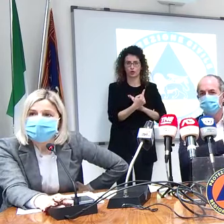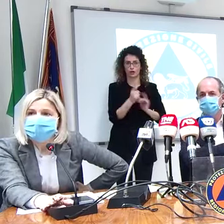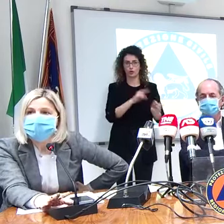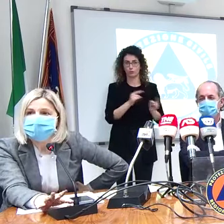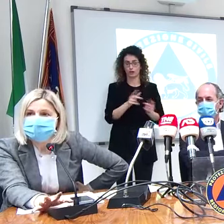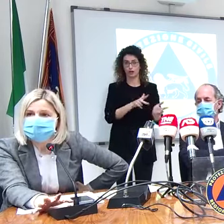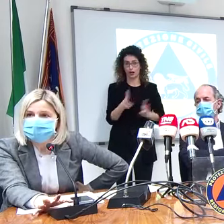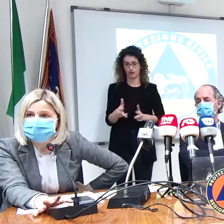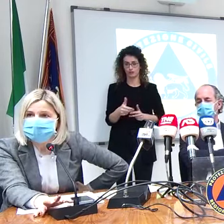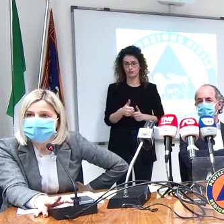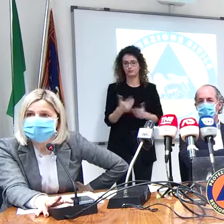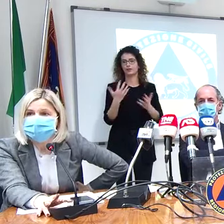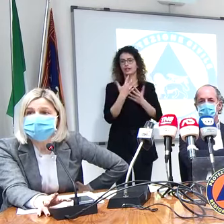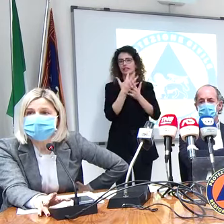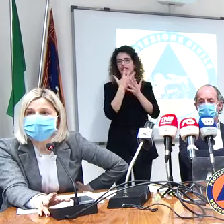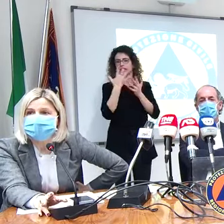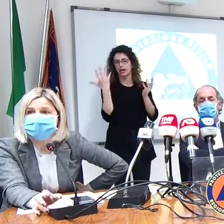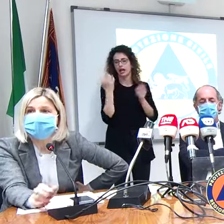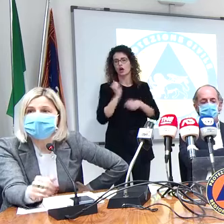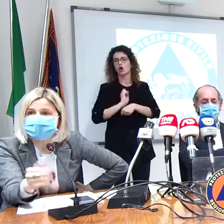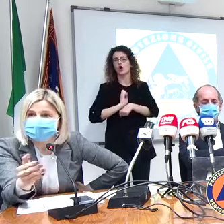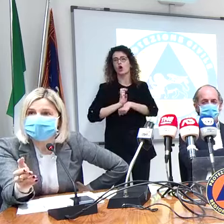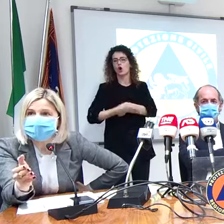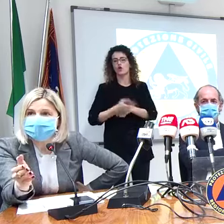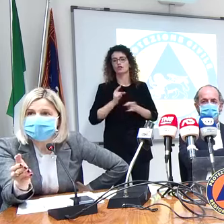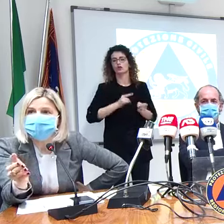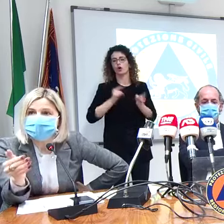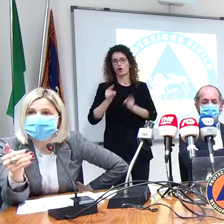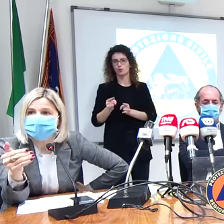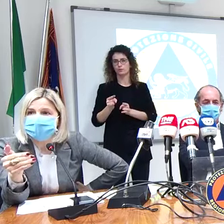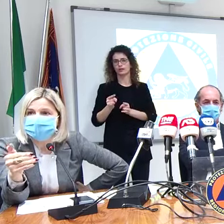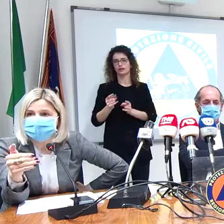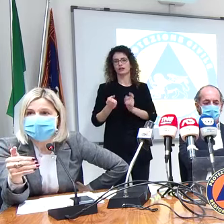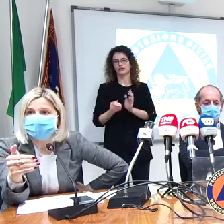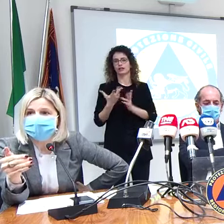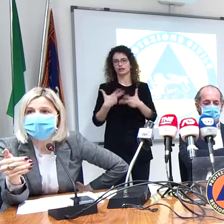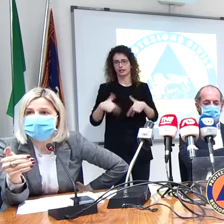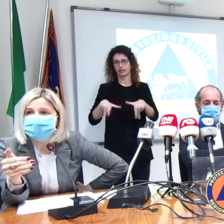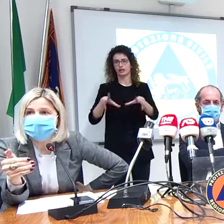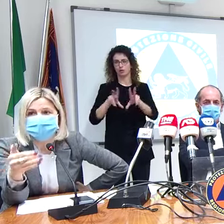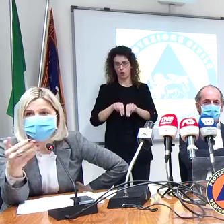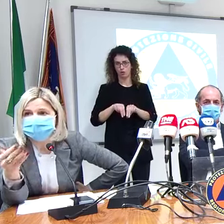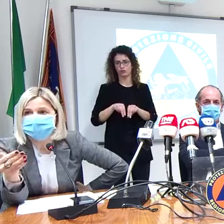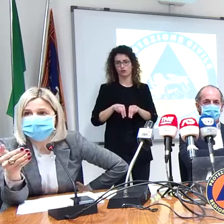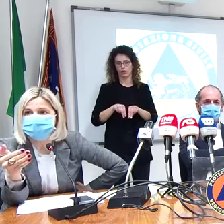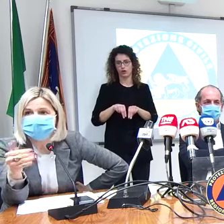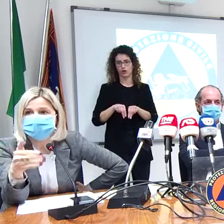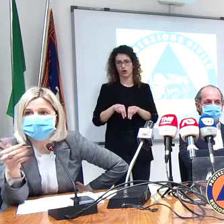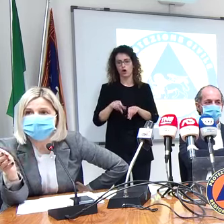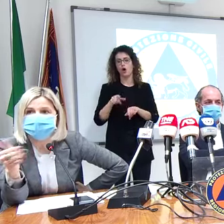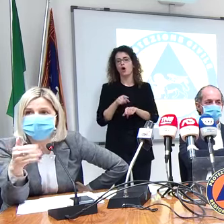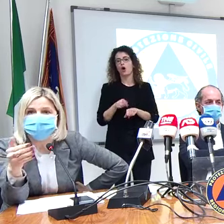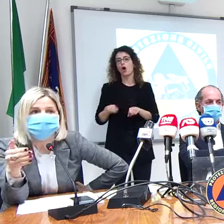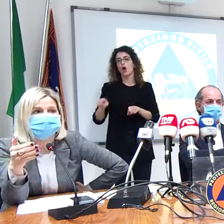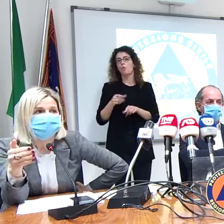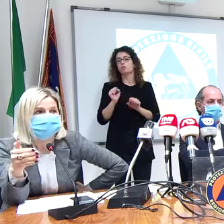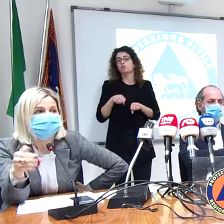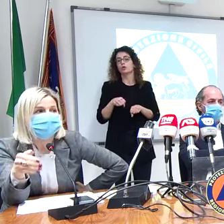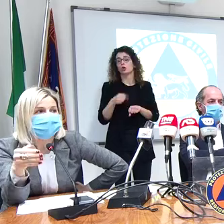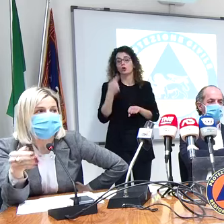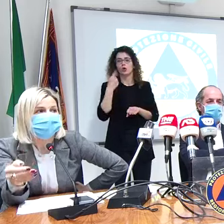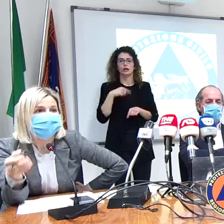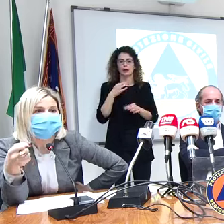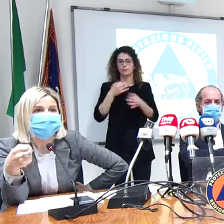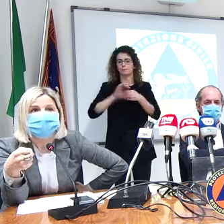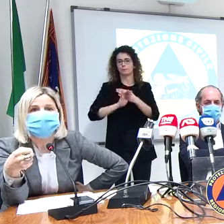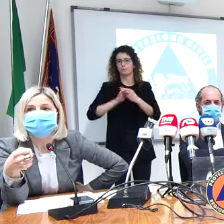sicuramente i covid hospital che sono stati riattivati quelli hanno già probabilmente adesso non vi so dire dove, come, cosa ma